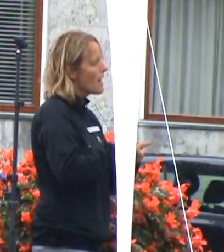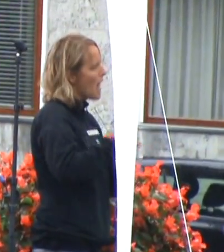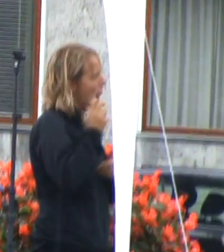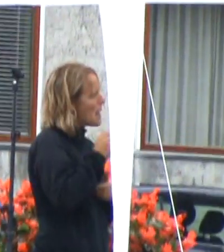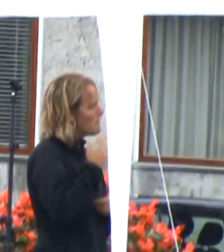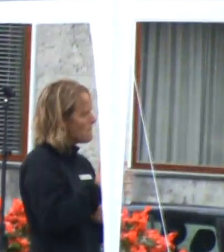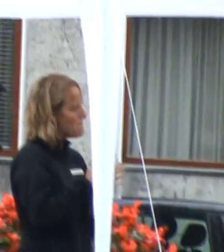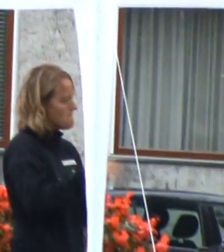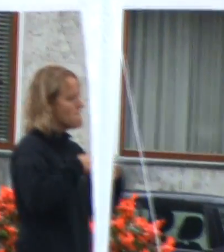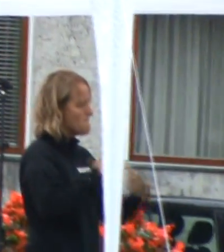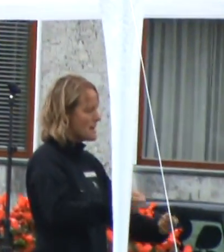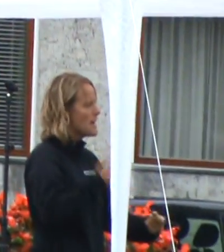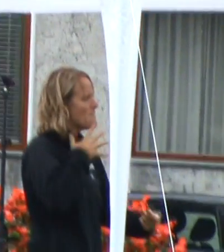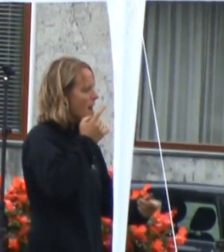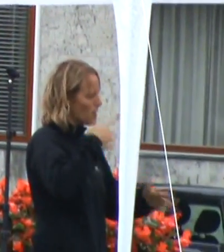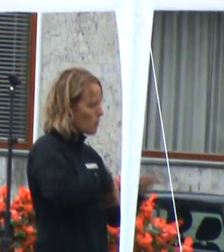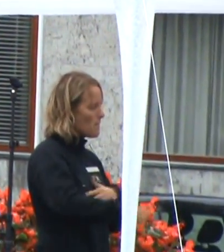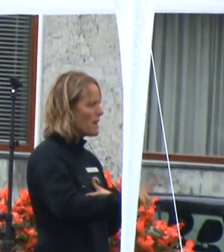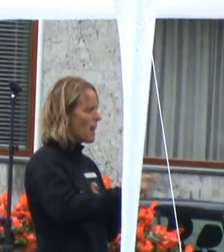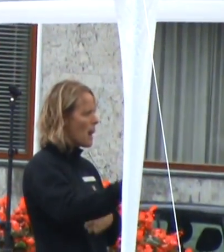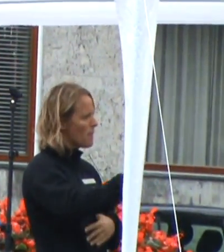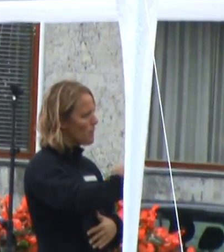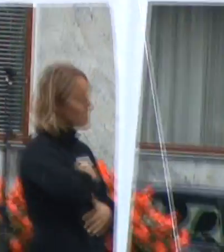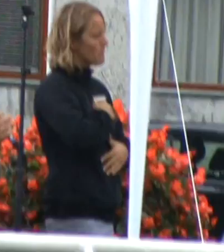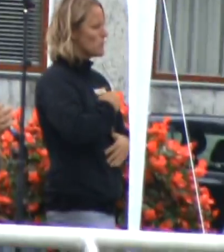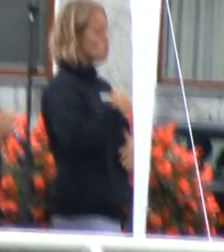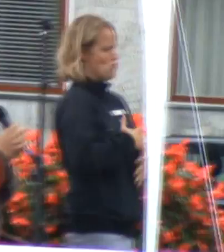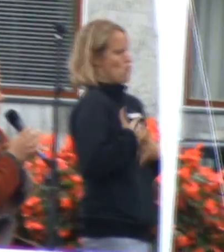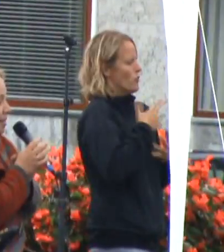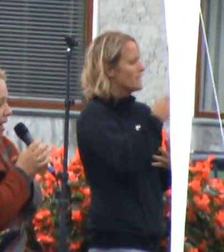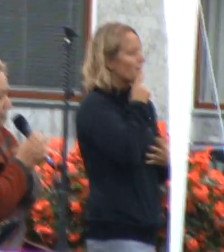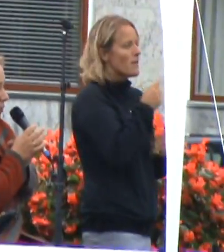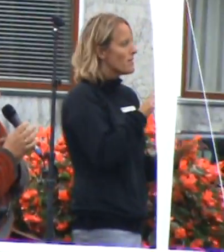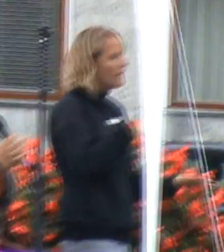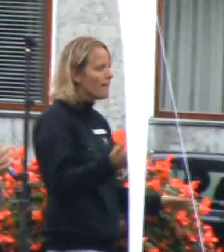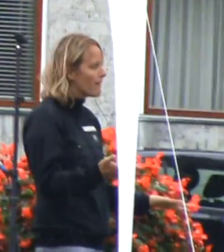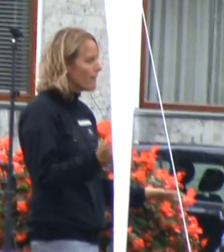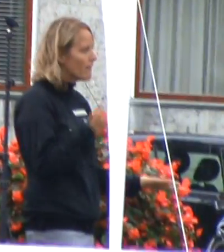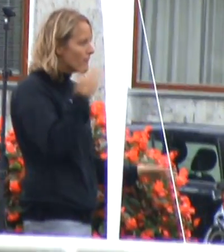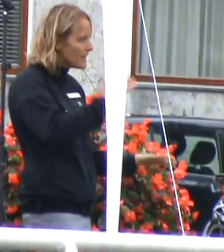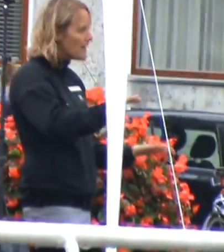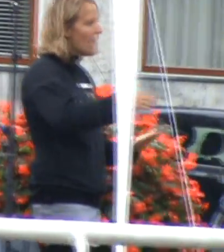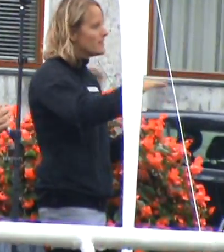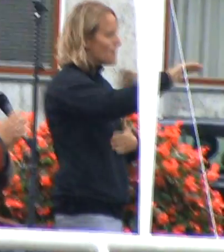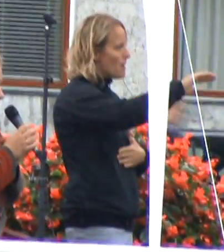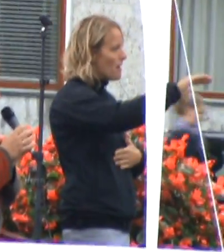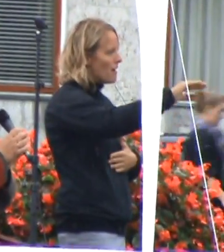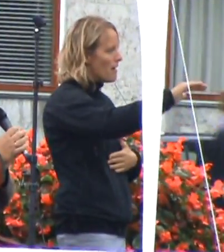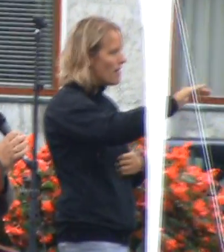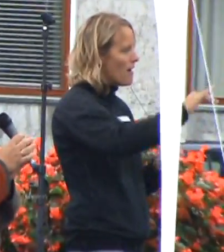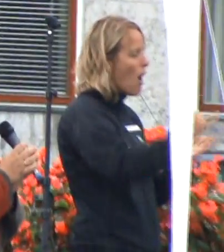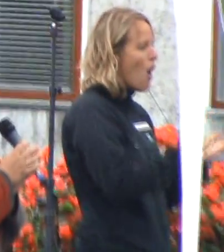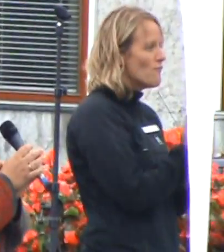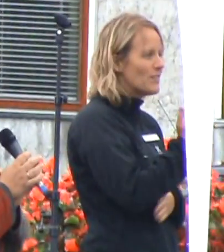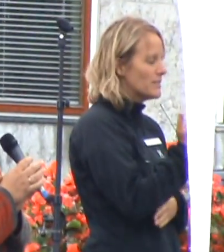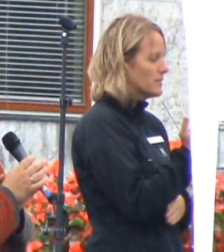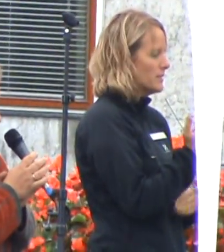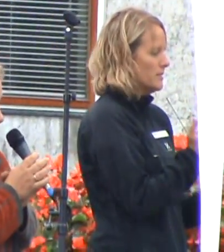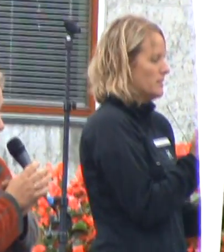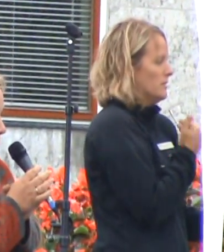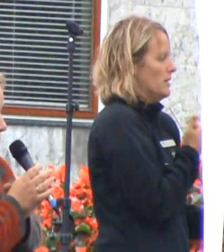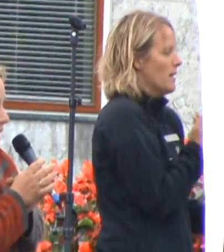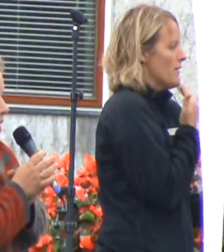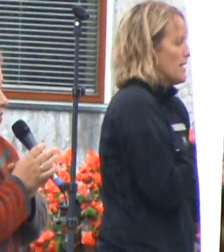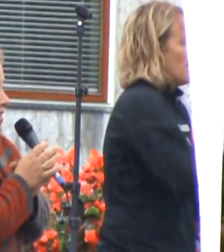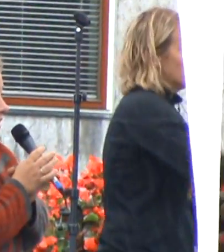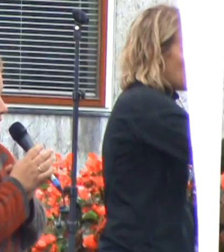på mit stamsted. Eller mit yndlingskabel. Der er nemlig trapper. Hvis ikke der er trapper, så er der for smalle